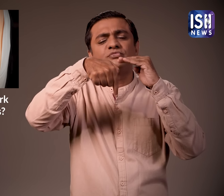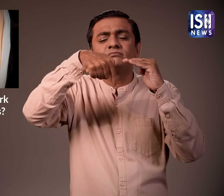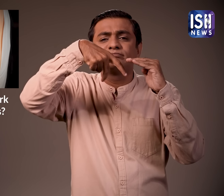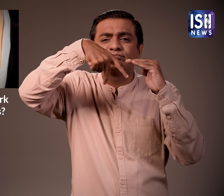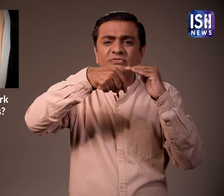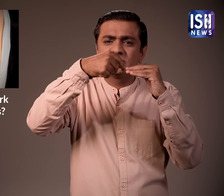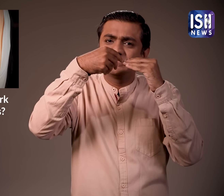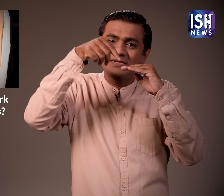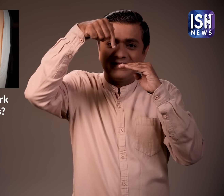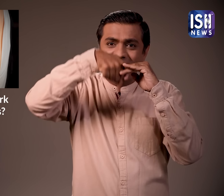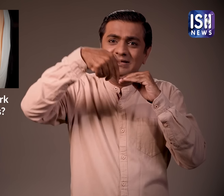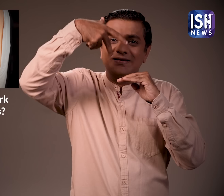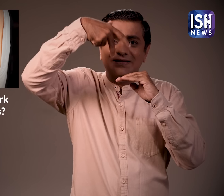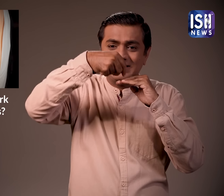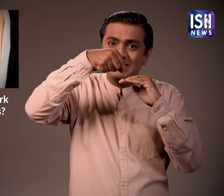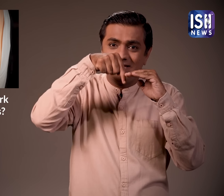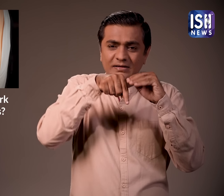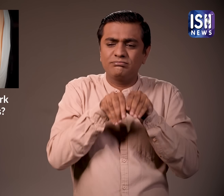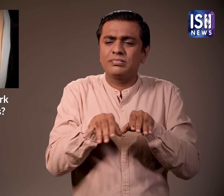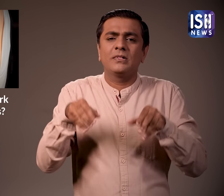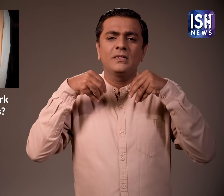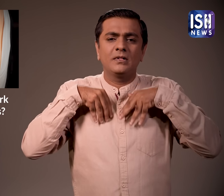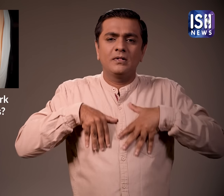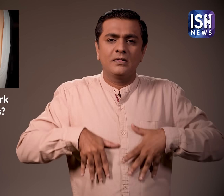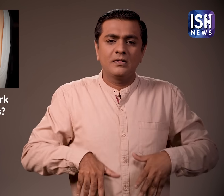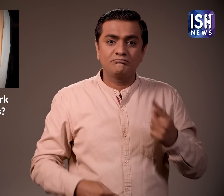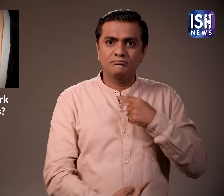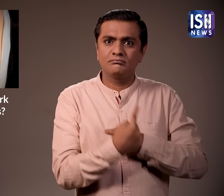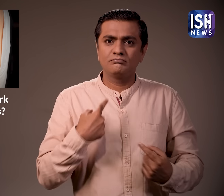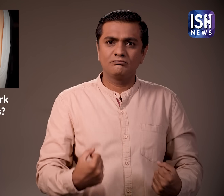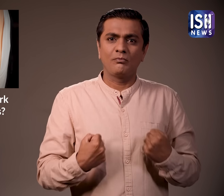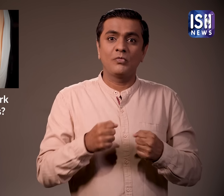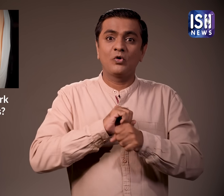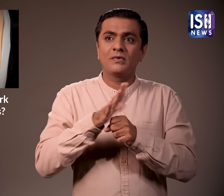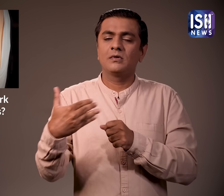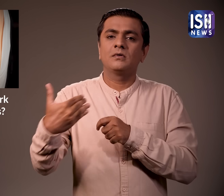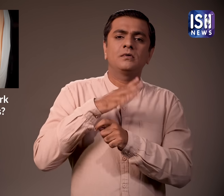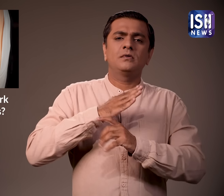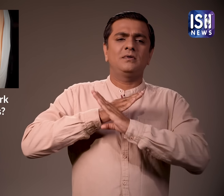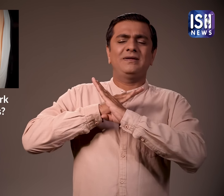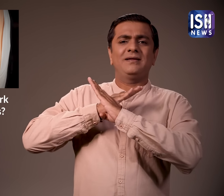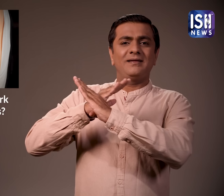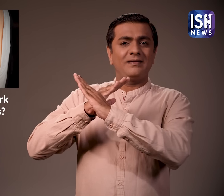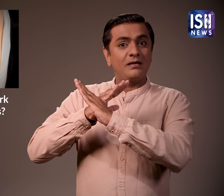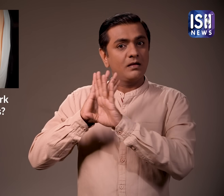उप्योग करके इंजेक किया जाता है जो त्वचा की पर्तों से होकर गुजरती है इस तरह हमारा शरीर